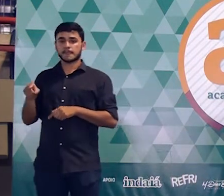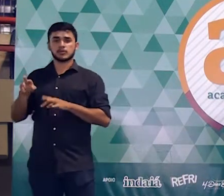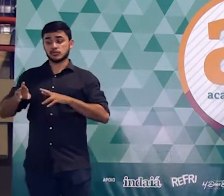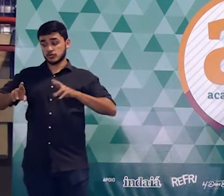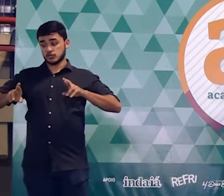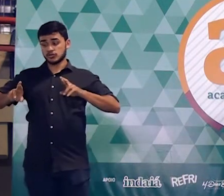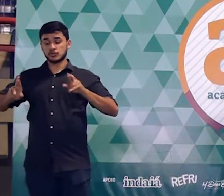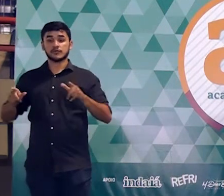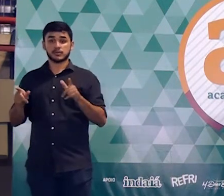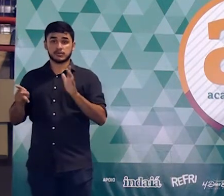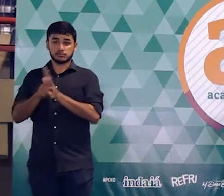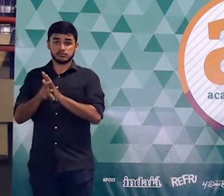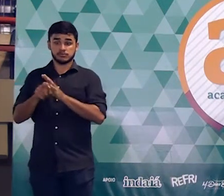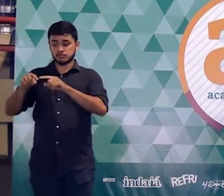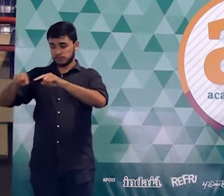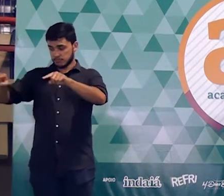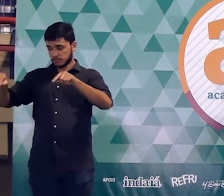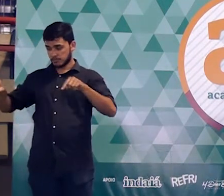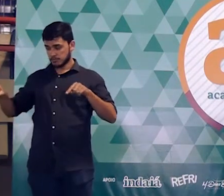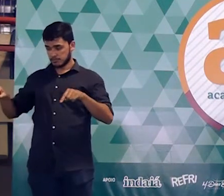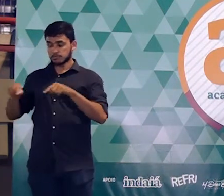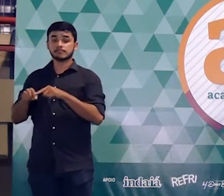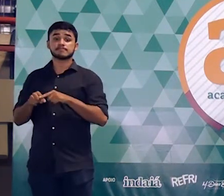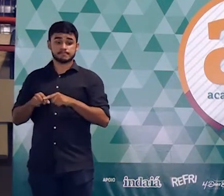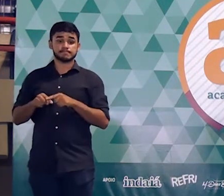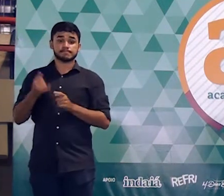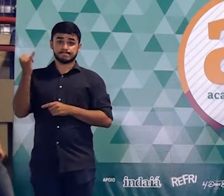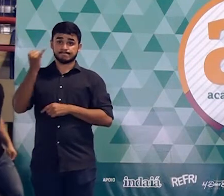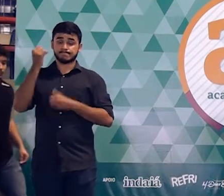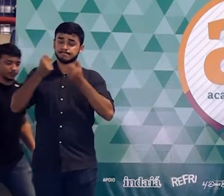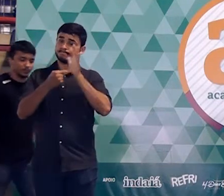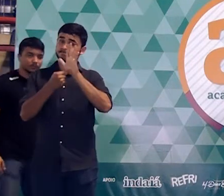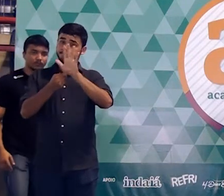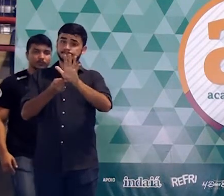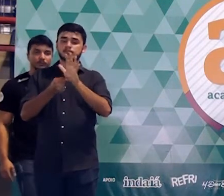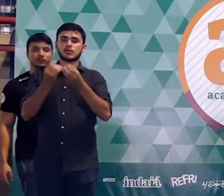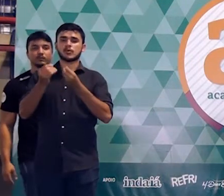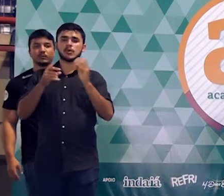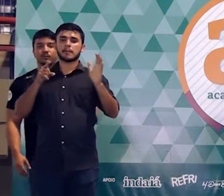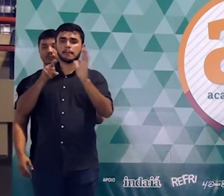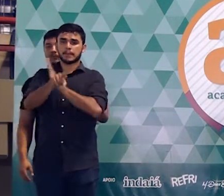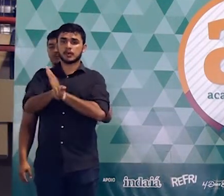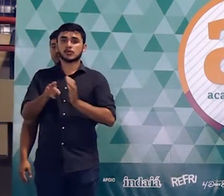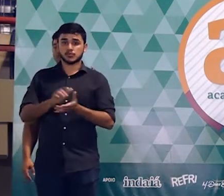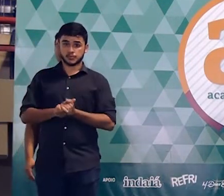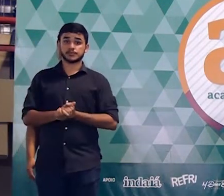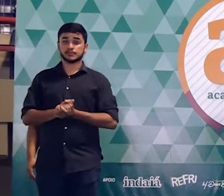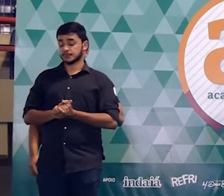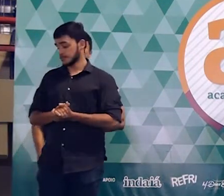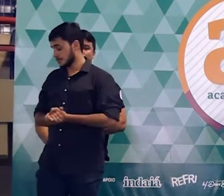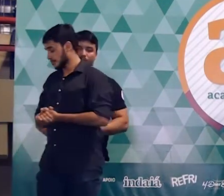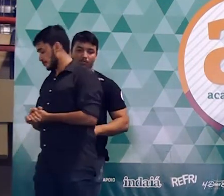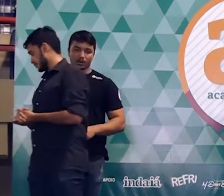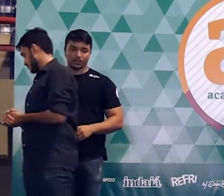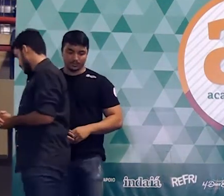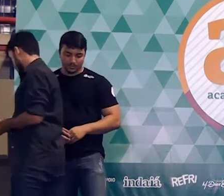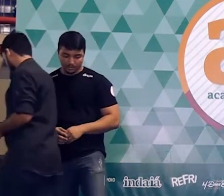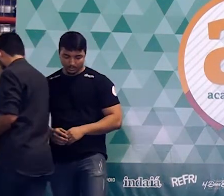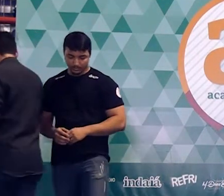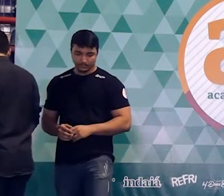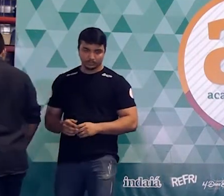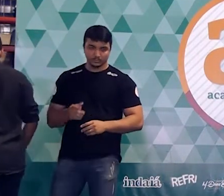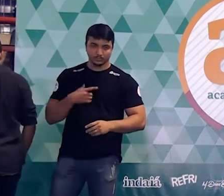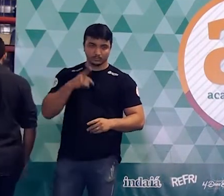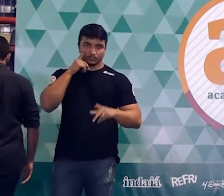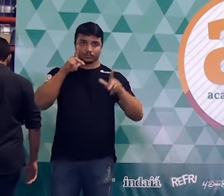marcado na figura B. E aí, o que é é importante na questão? Que o enunciado diz para a gente que as áreas precisam ser